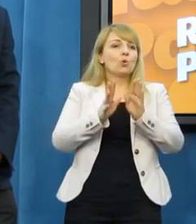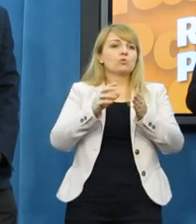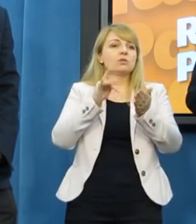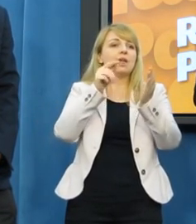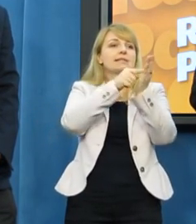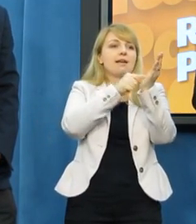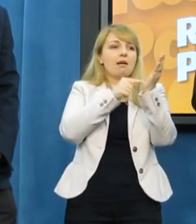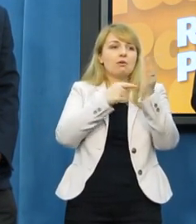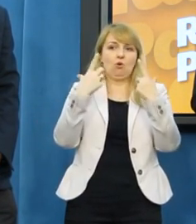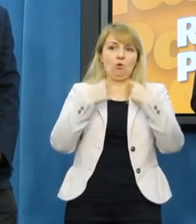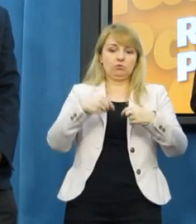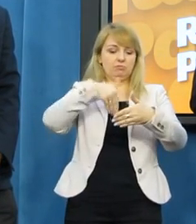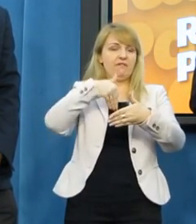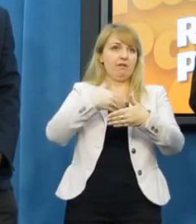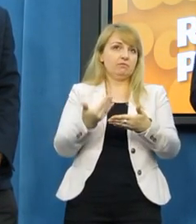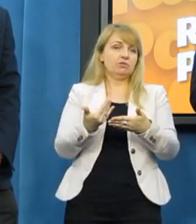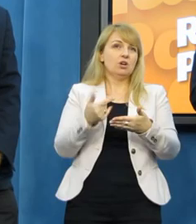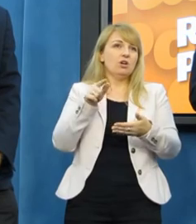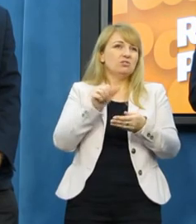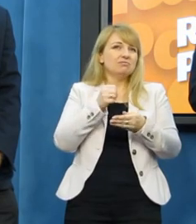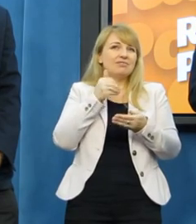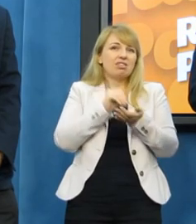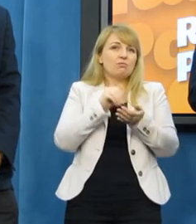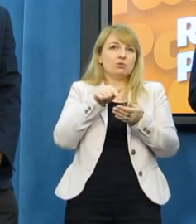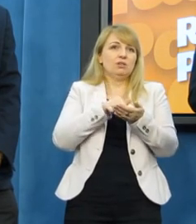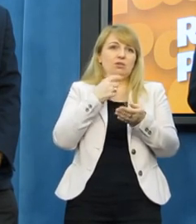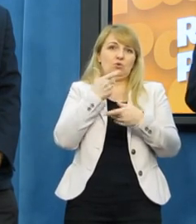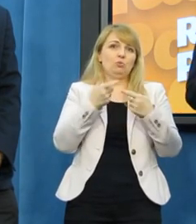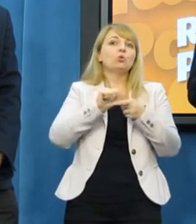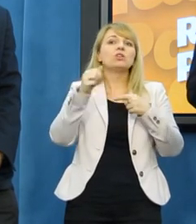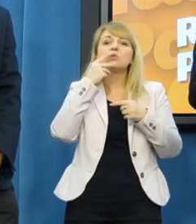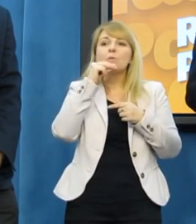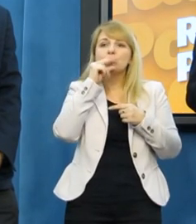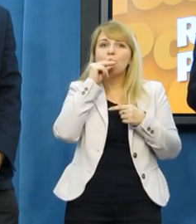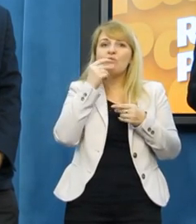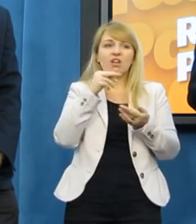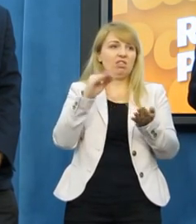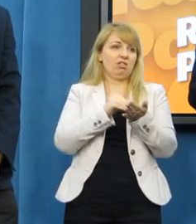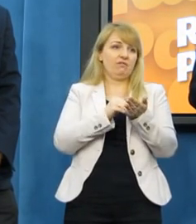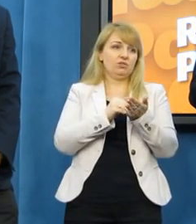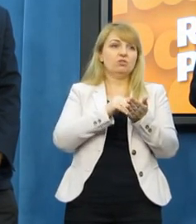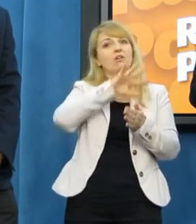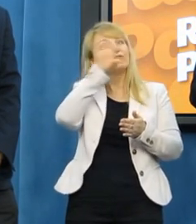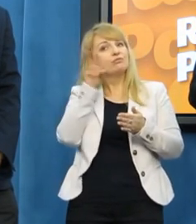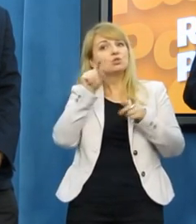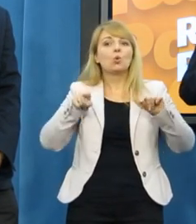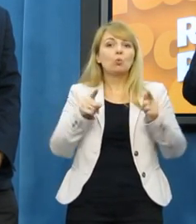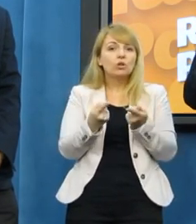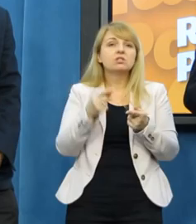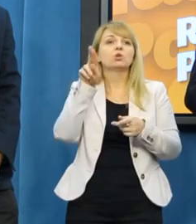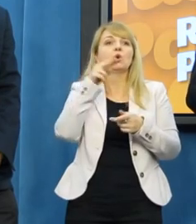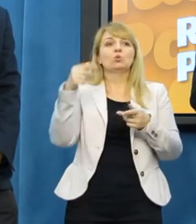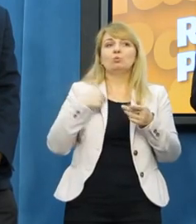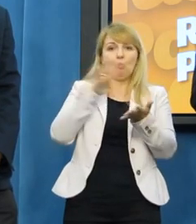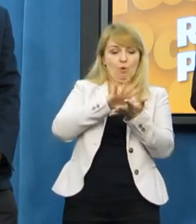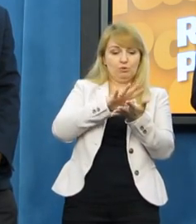nie rozstrzygać, czy ktoś je narusza, czy nie. I mamy do czynienia z mamą nienawiści. Wszystkie organizacje, które to opiniowały, także ze